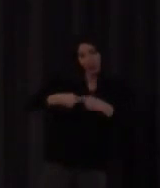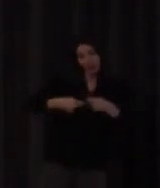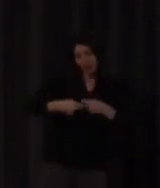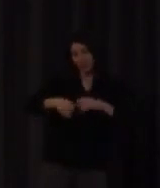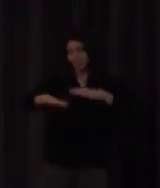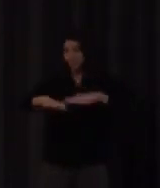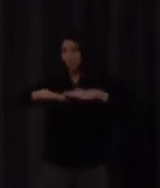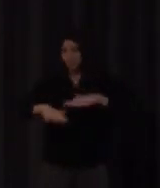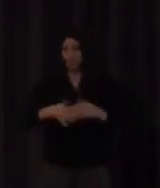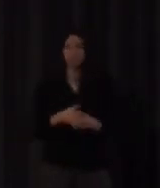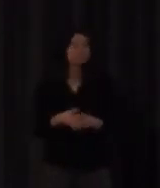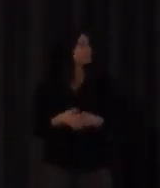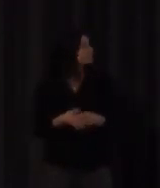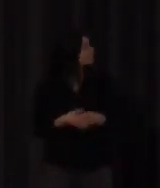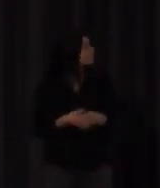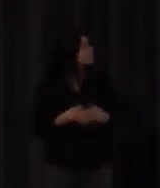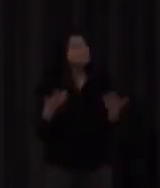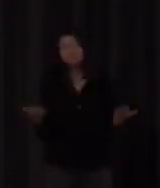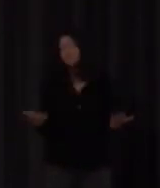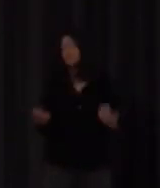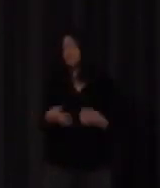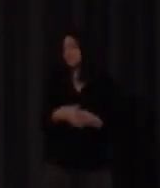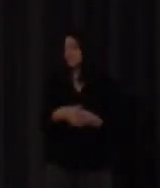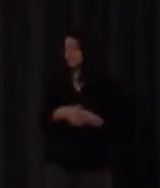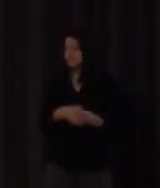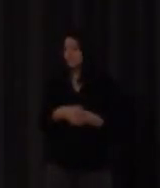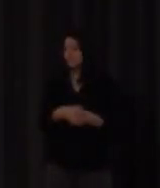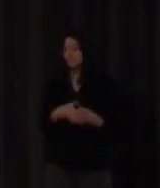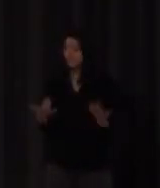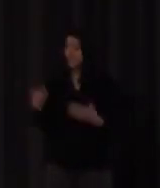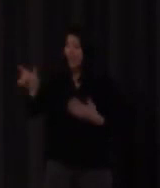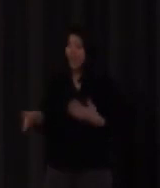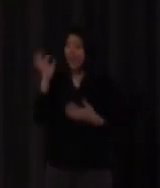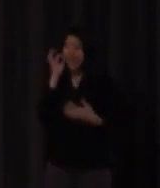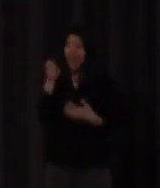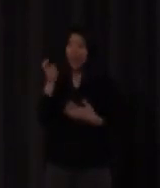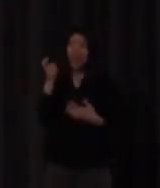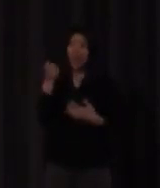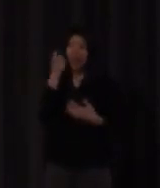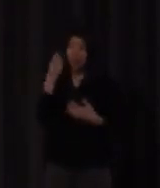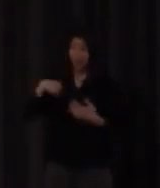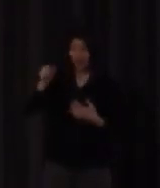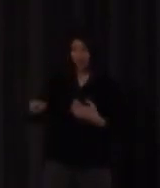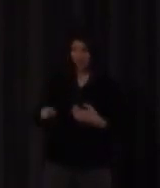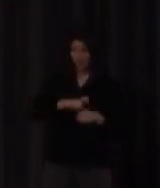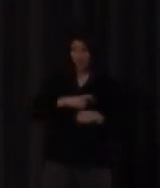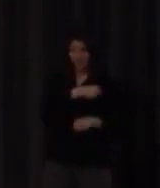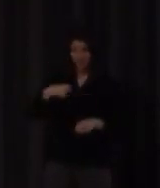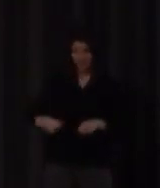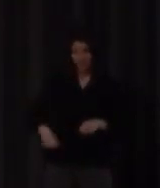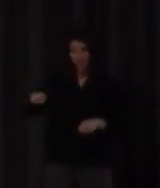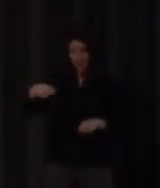que con esta curiosidad esta alumna aprendió y era graciosísimo